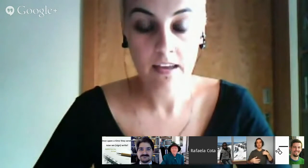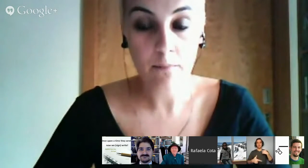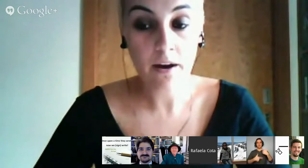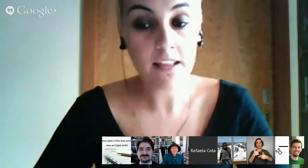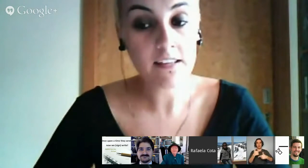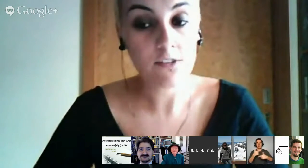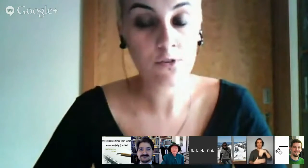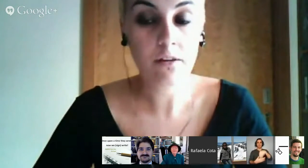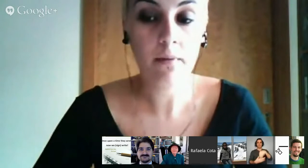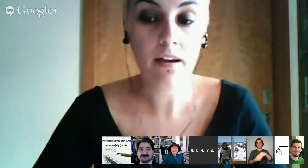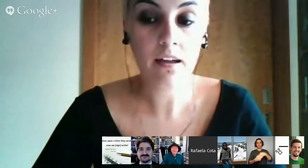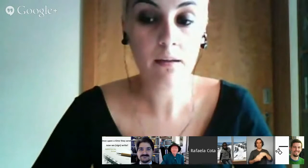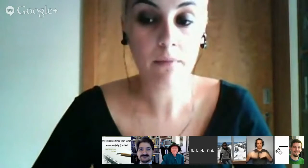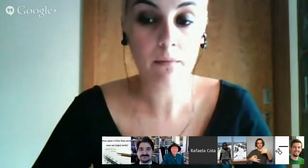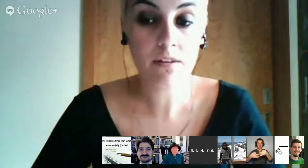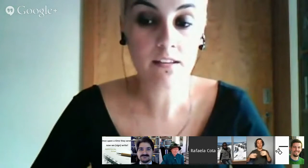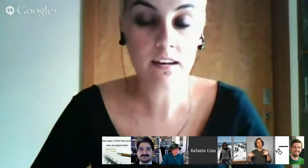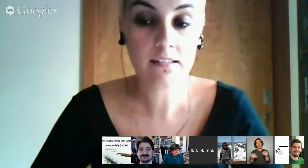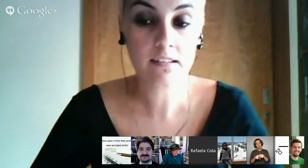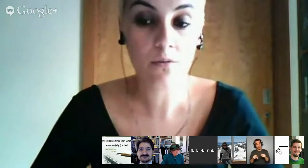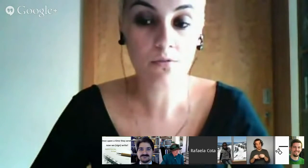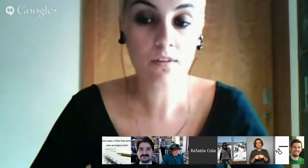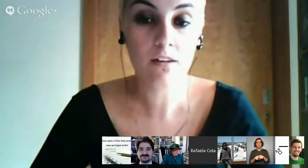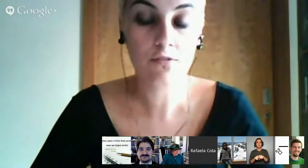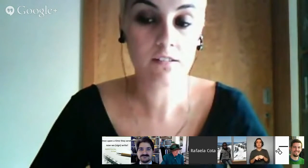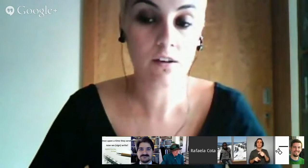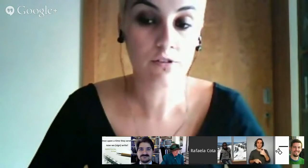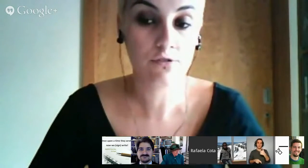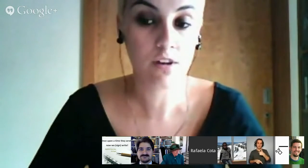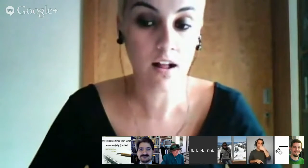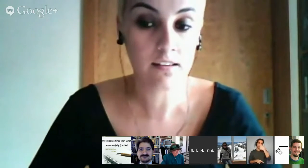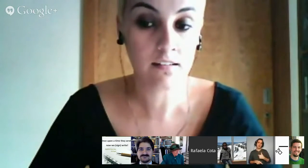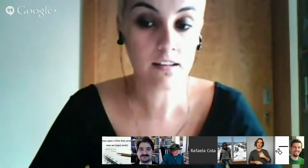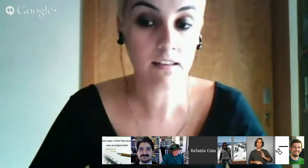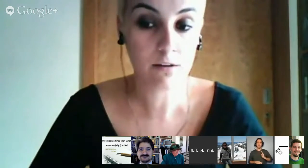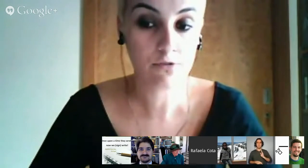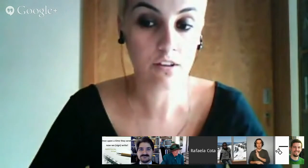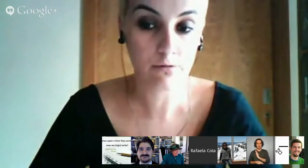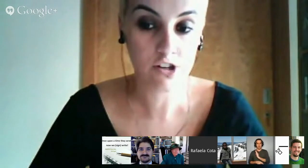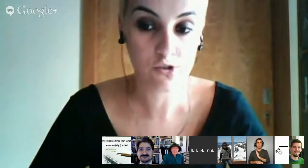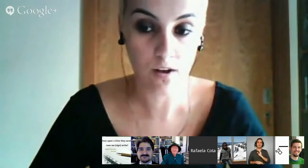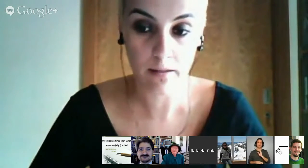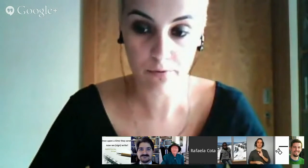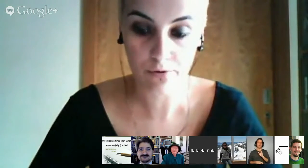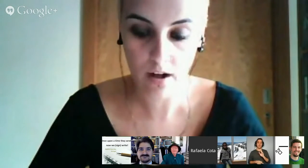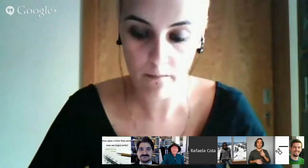E, para além disso, também membro da Direção da Associação Nacional de Intérpretes de Língua Gestual em Portugal.